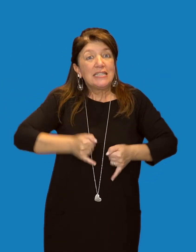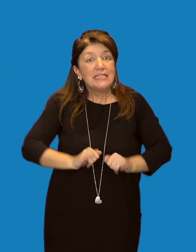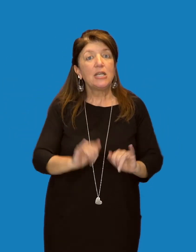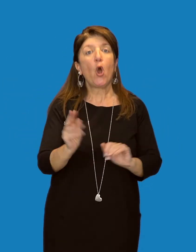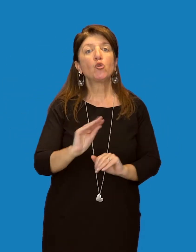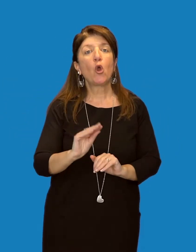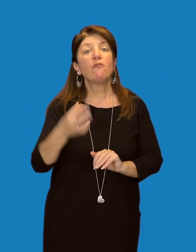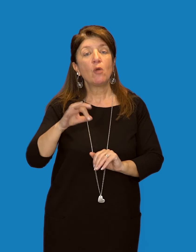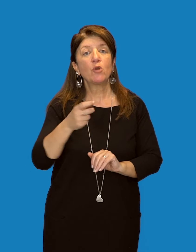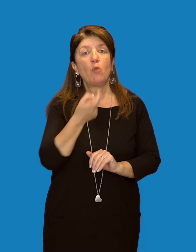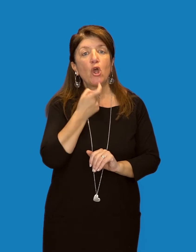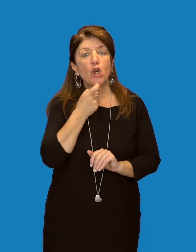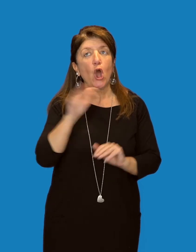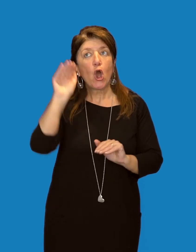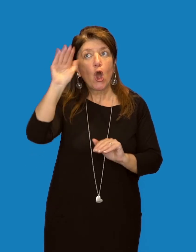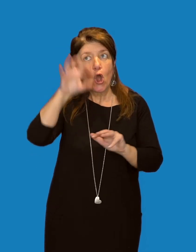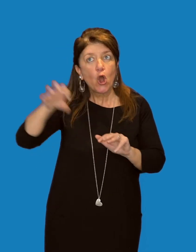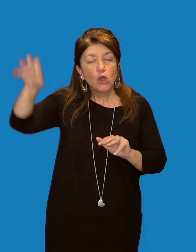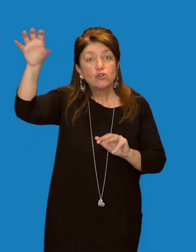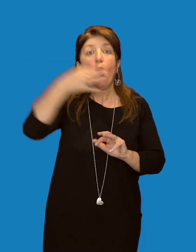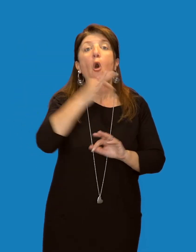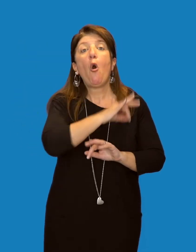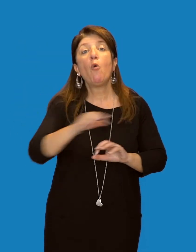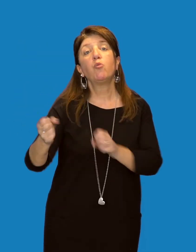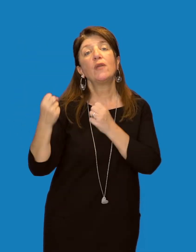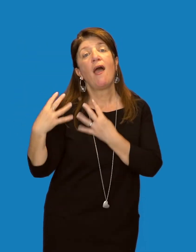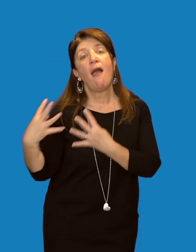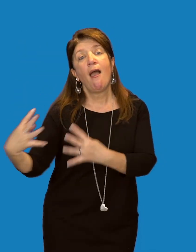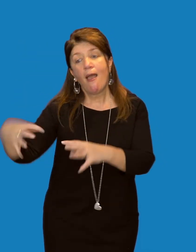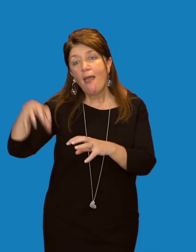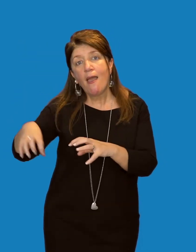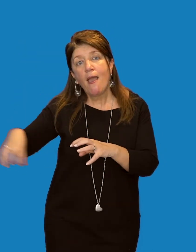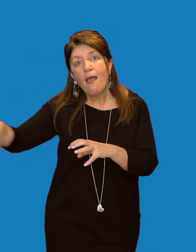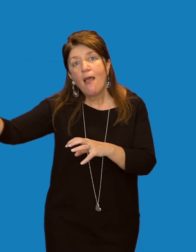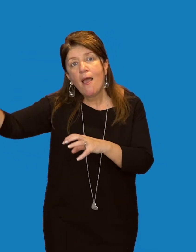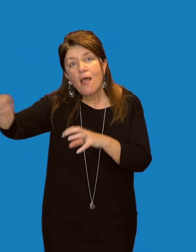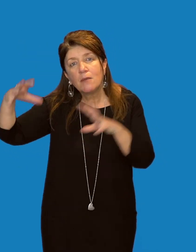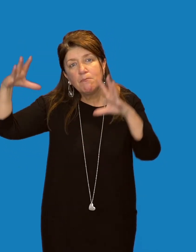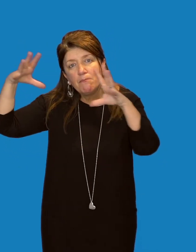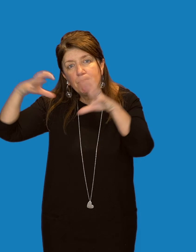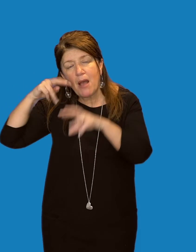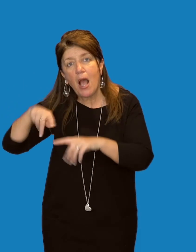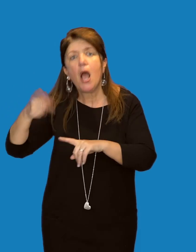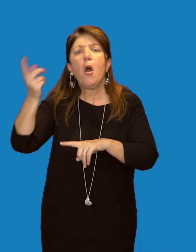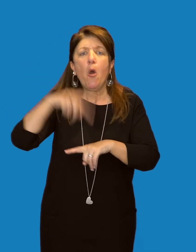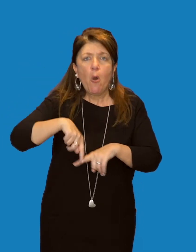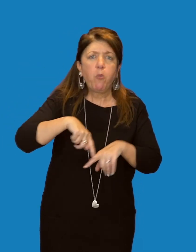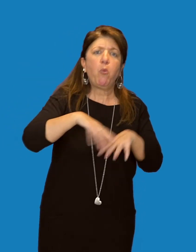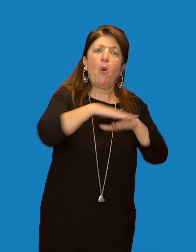rocce, oppure su isolette erbose e cespugliose, sia in laguna, sia in zone saline, ma